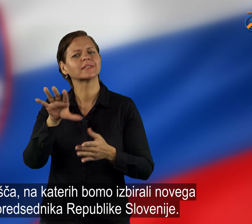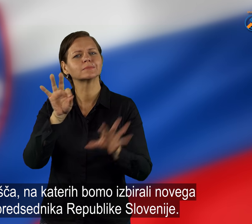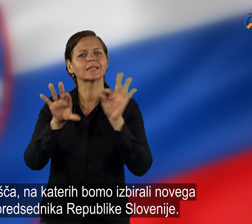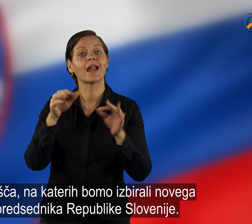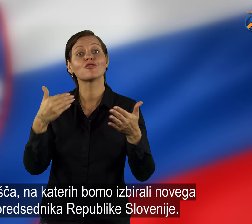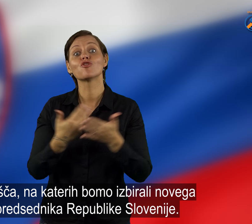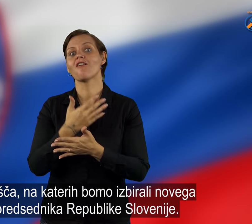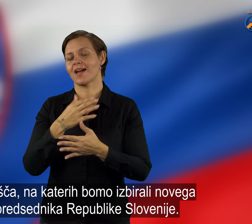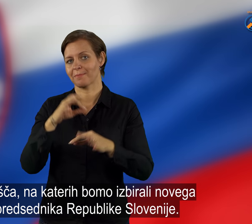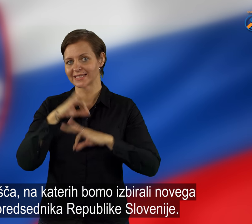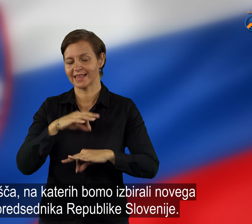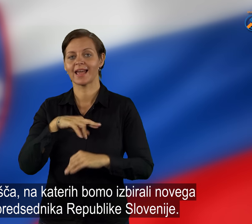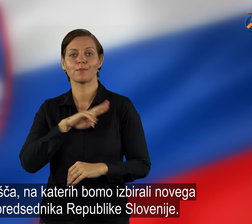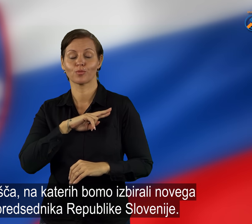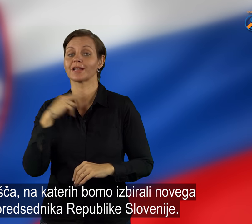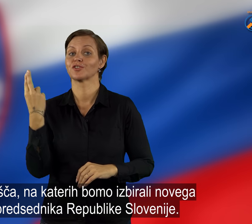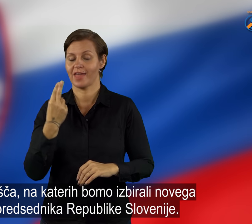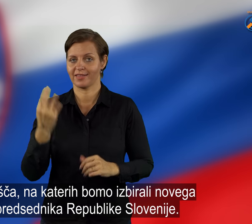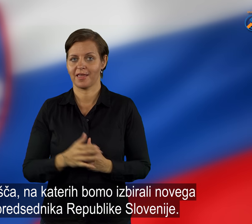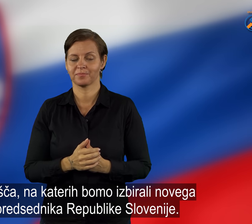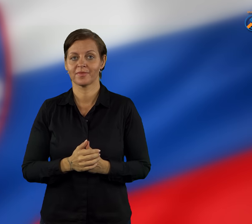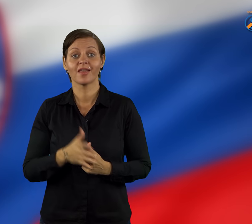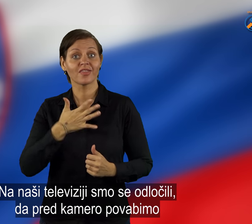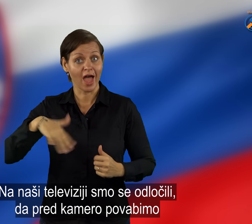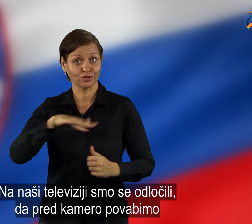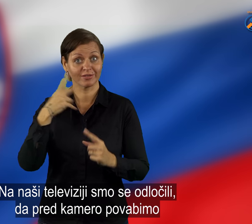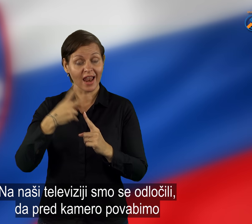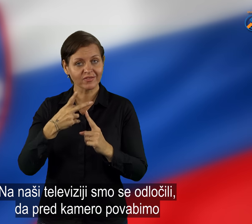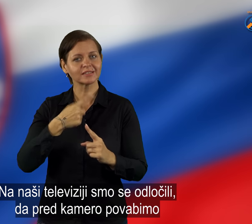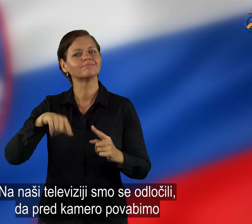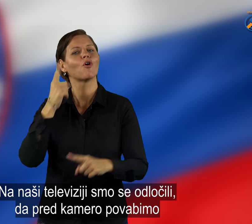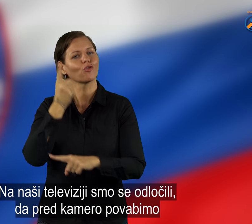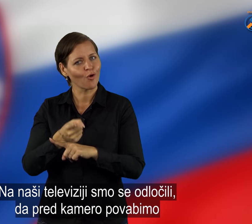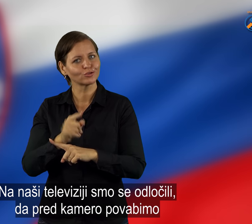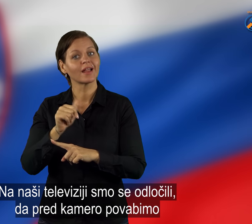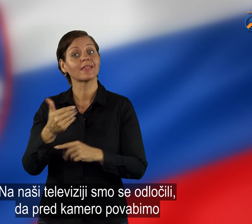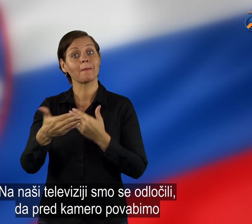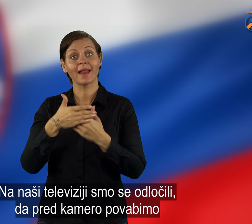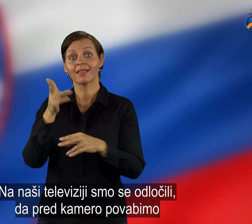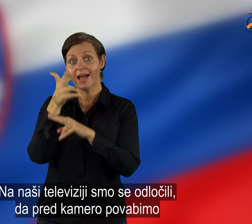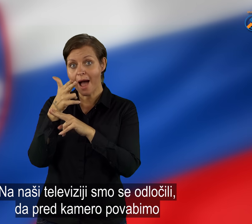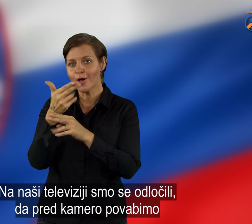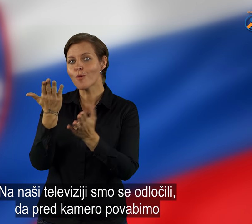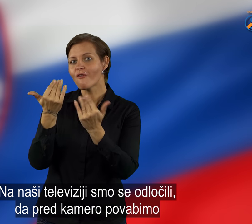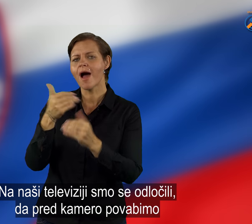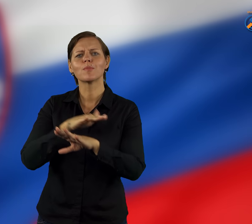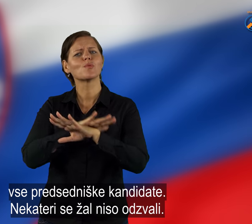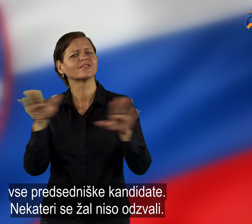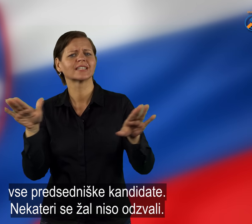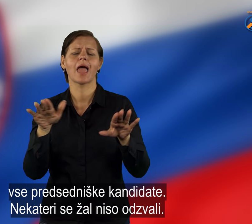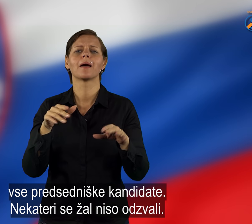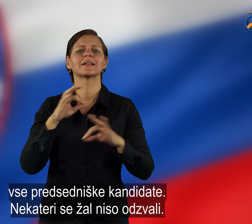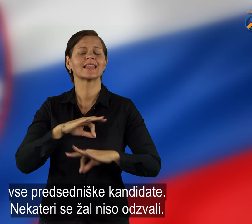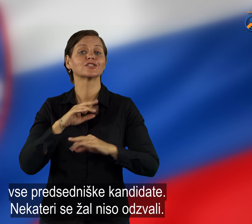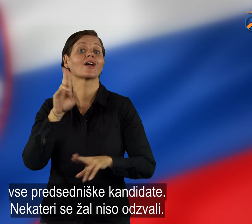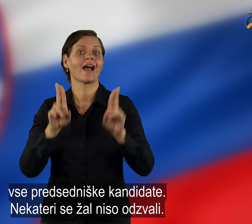katerih bomo izbirali novega predsednika Republike Slovenije. Na naši televiziji smo se odločili, da pred kamero povabimo